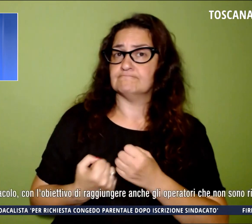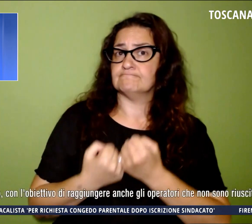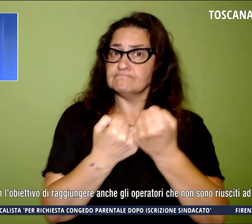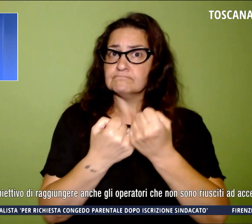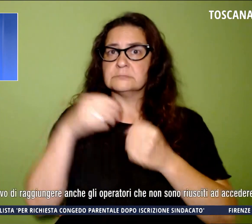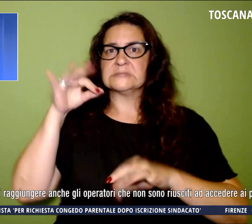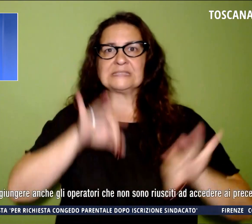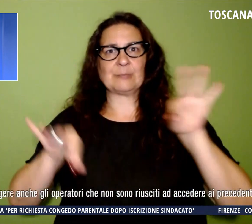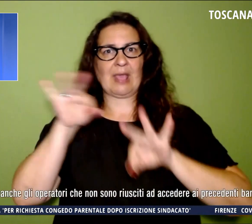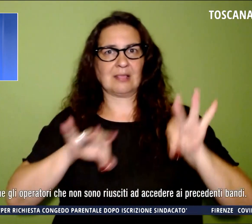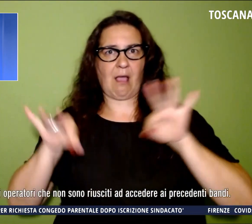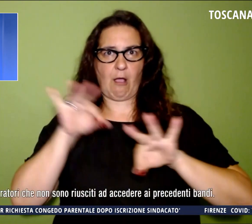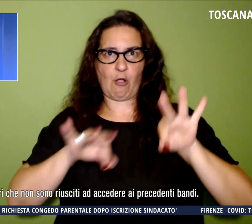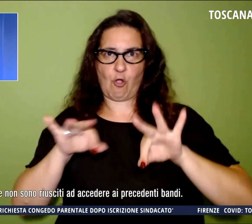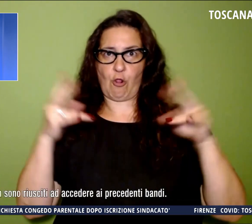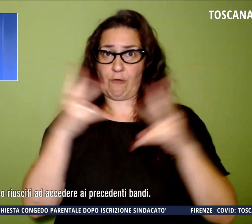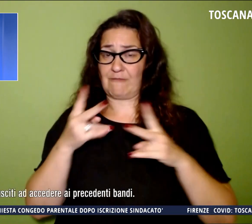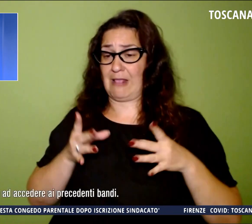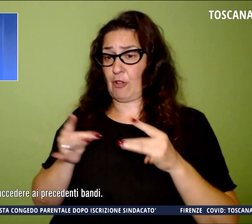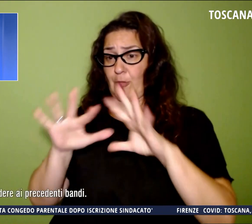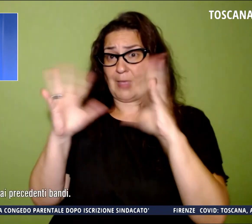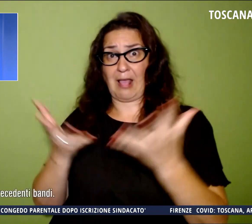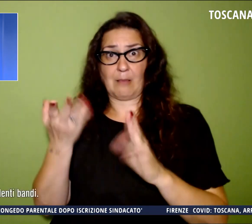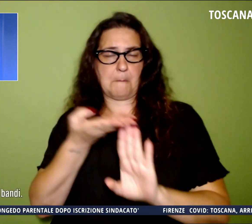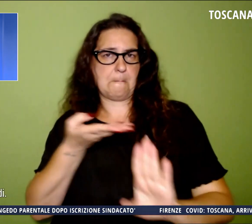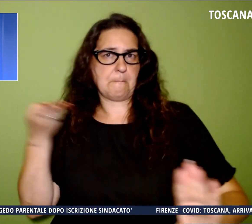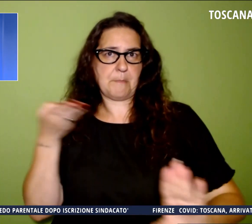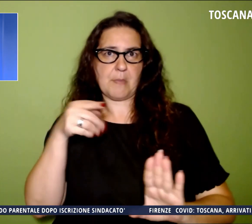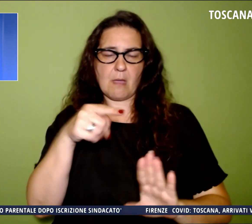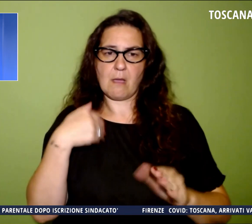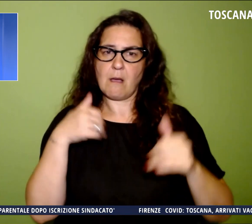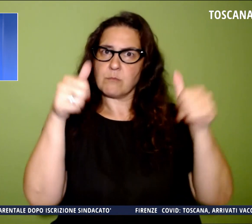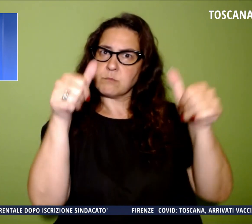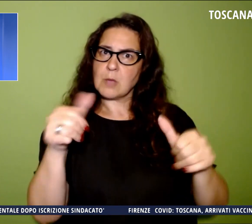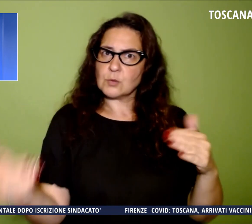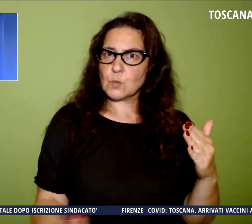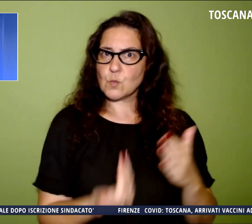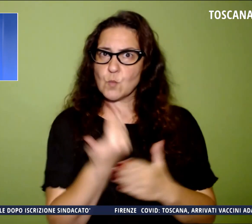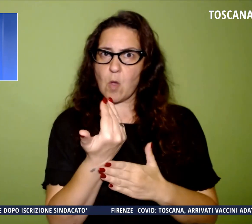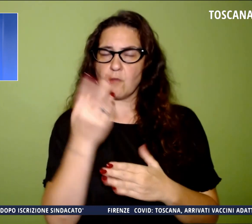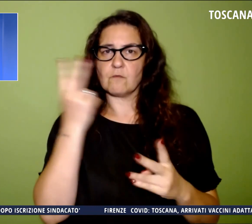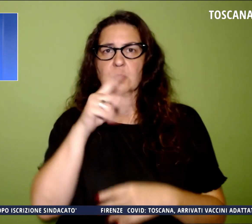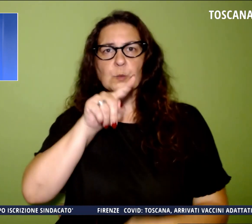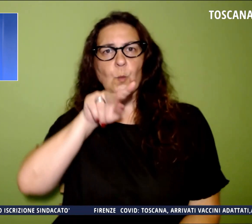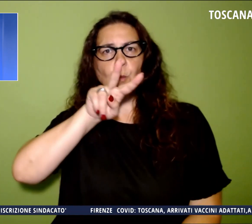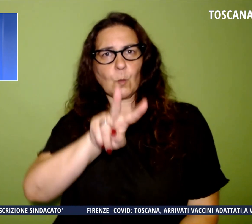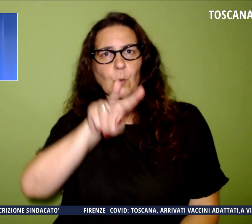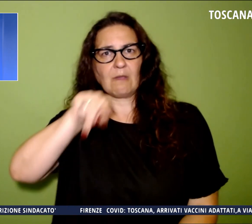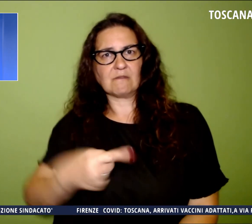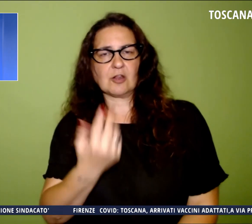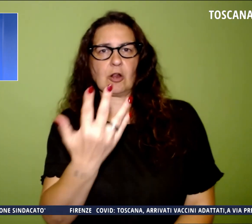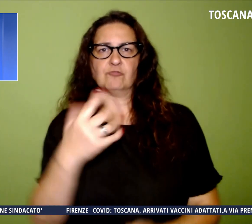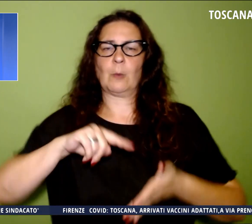dalla pandemia. Il nuovo bando, dal valore di 2,5 milioni di euro, si